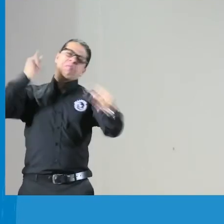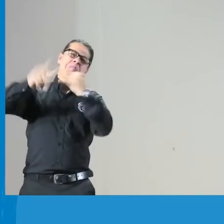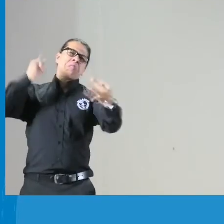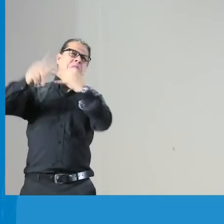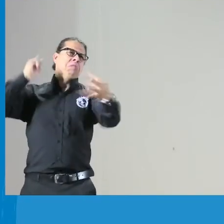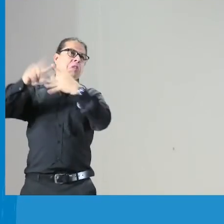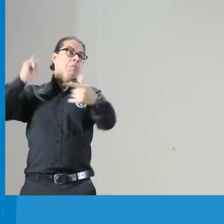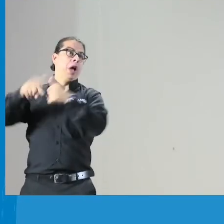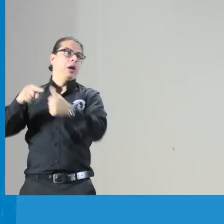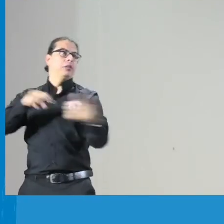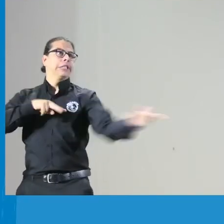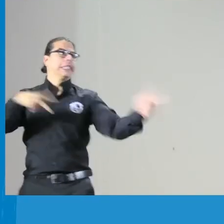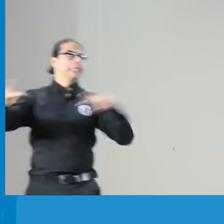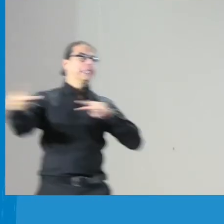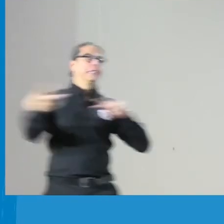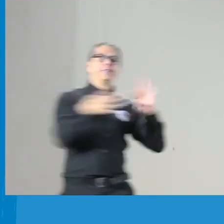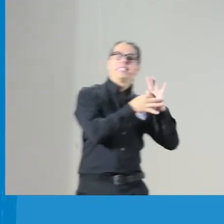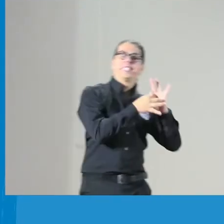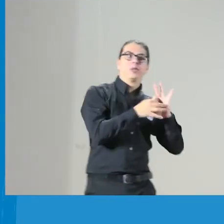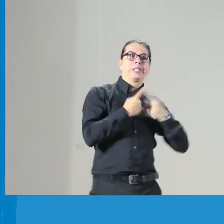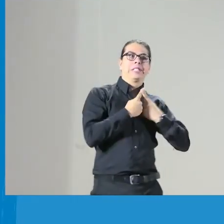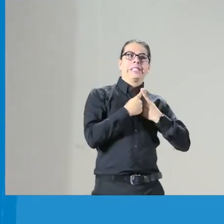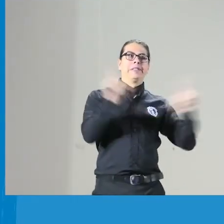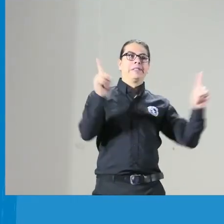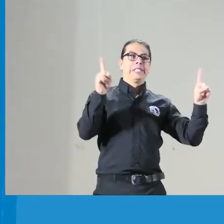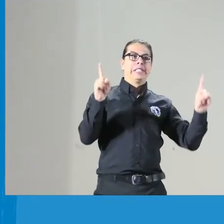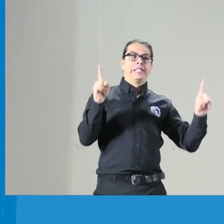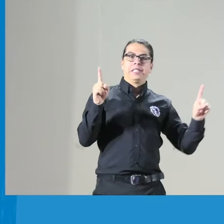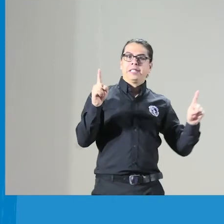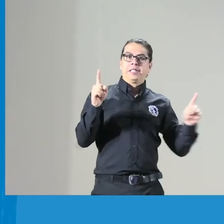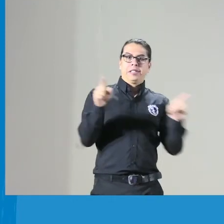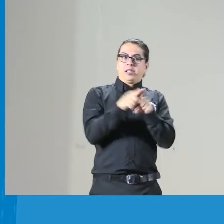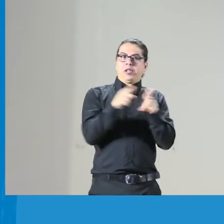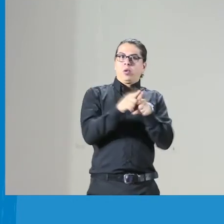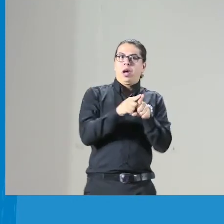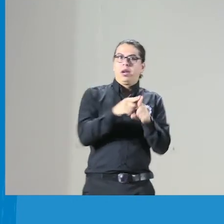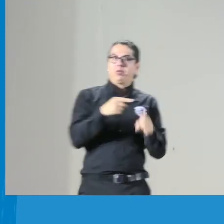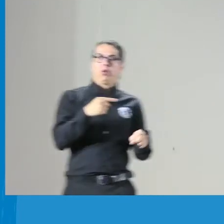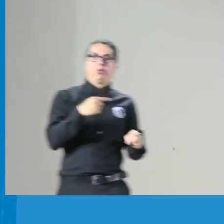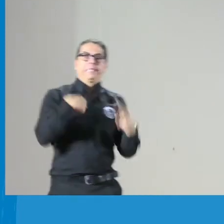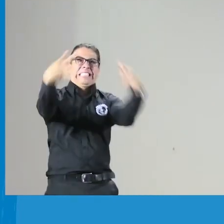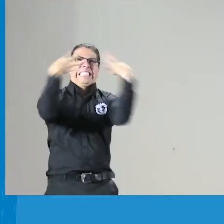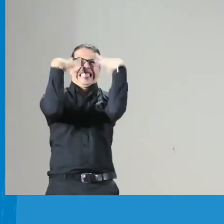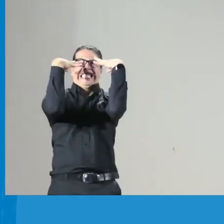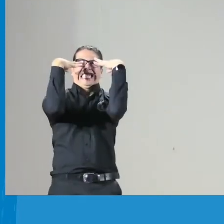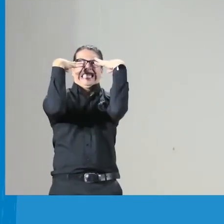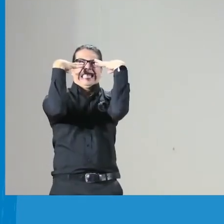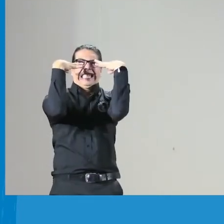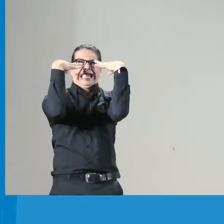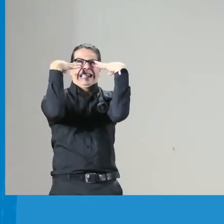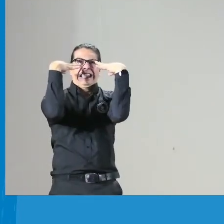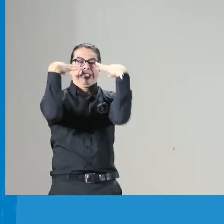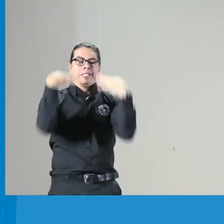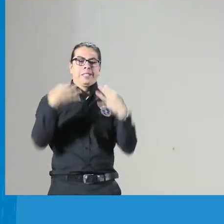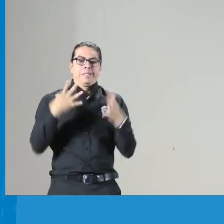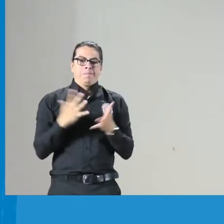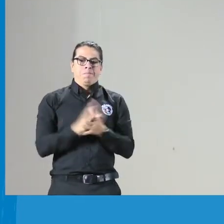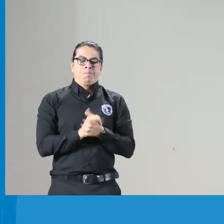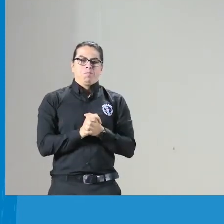yo puedo estar publicando, puedo estar diciendo muchas cosas, pero desde una entidad como Fenasco no se puede hacer porque tenemos los temas.